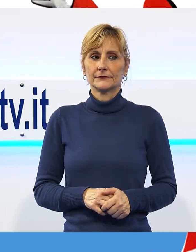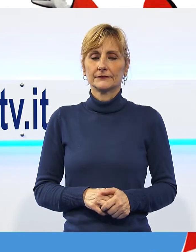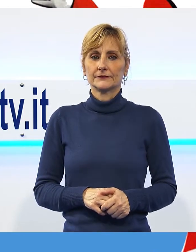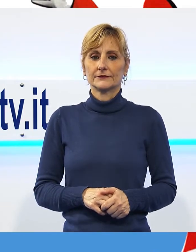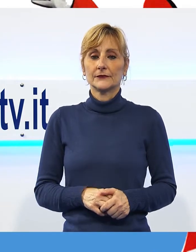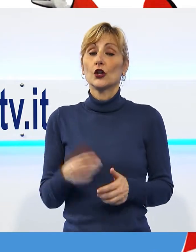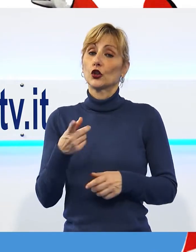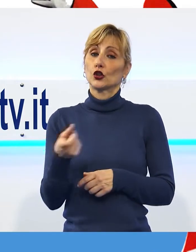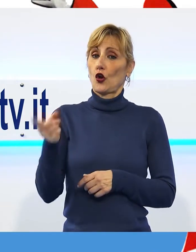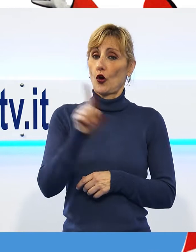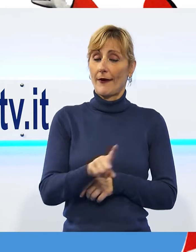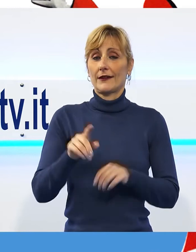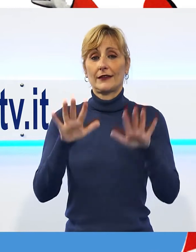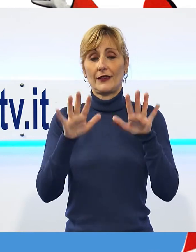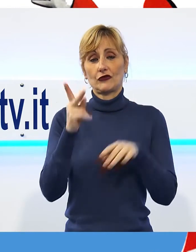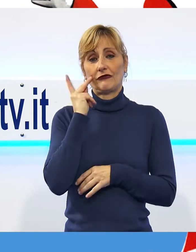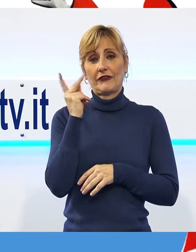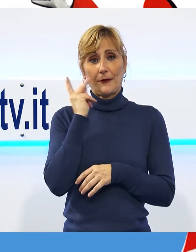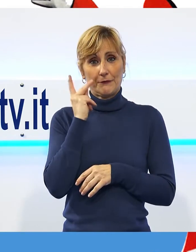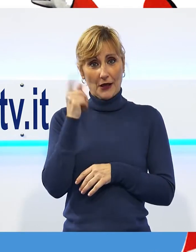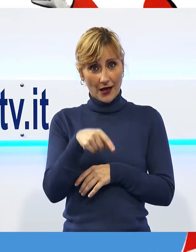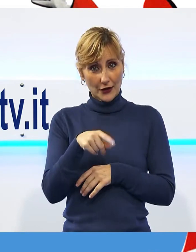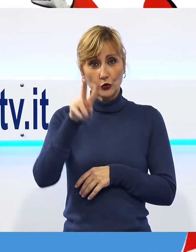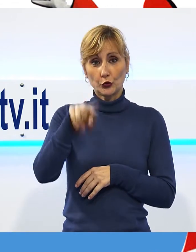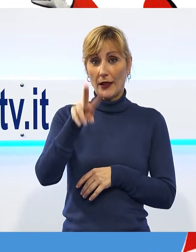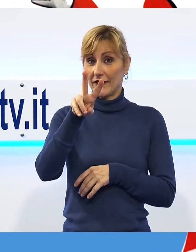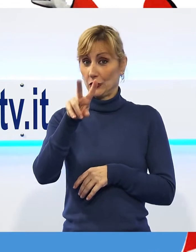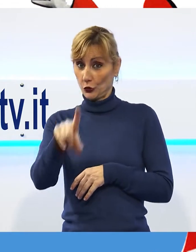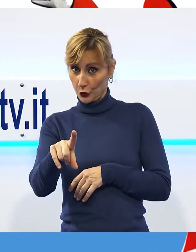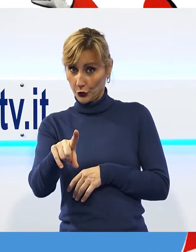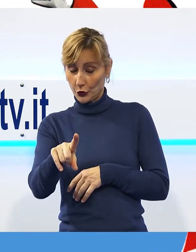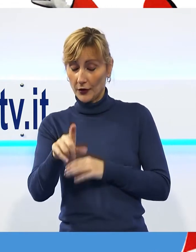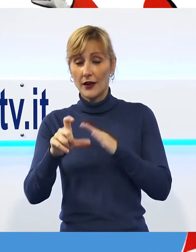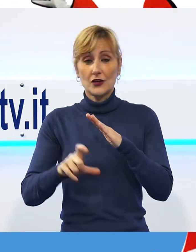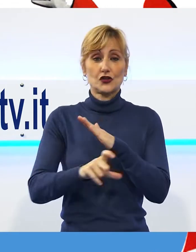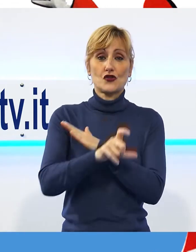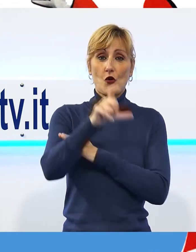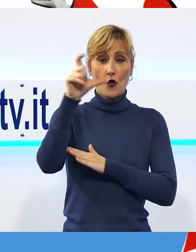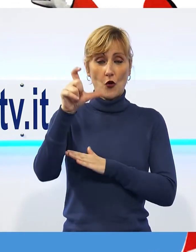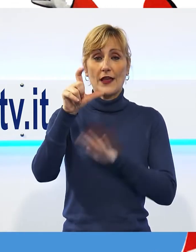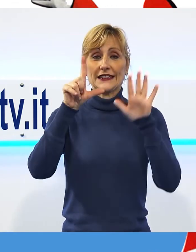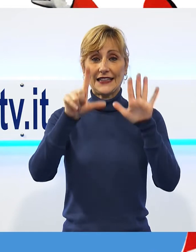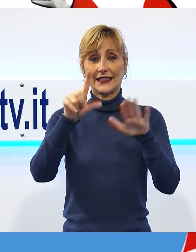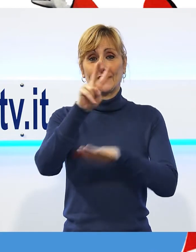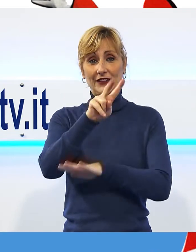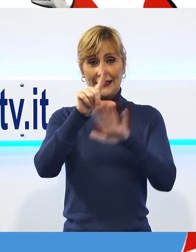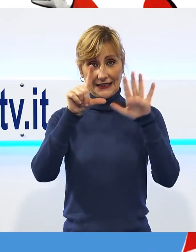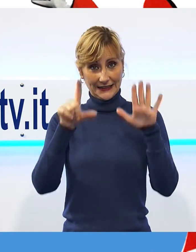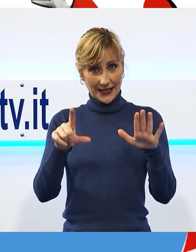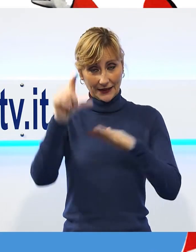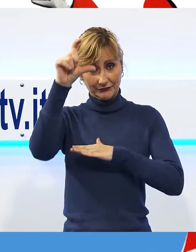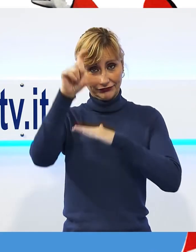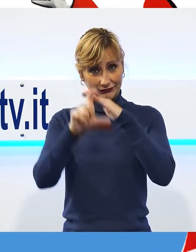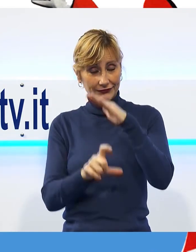Domani, 10 febbraio 2021, il sole sorge alle 7.27 e